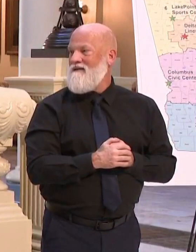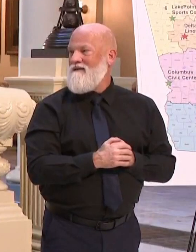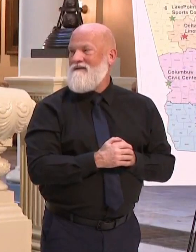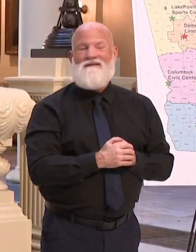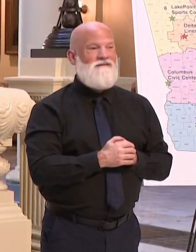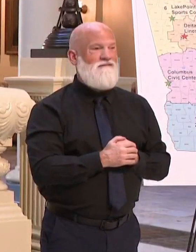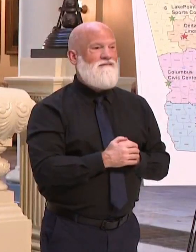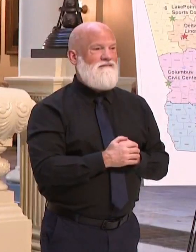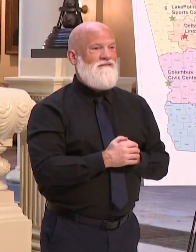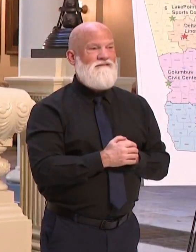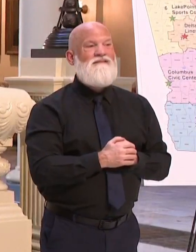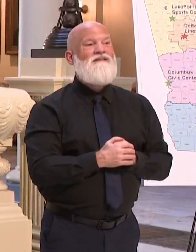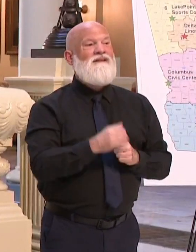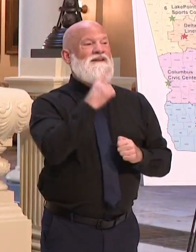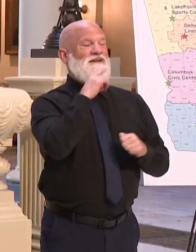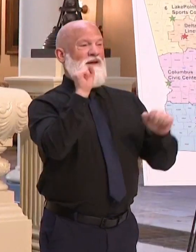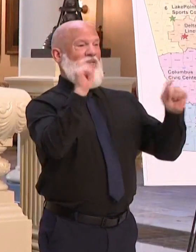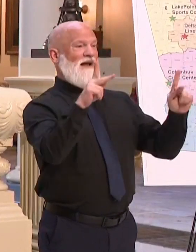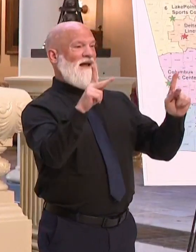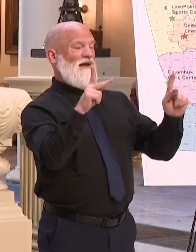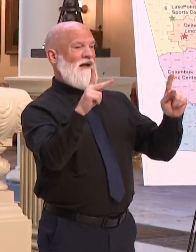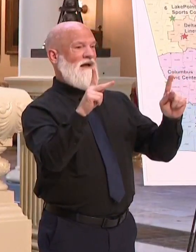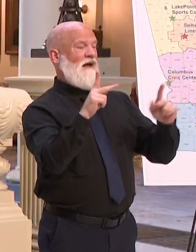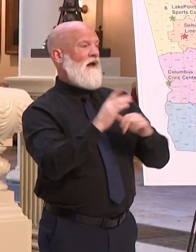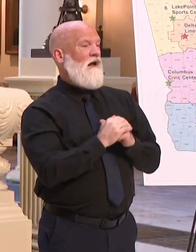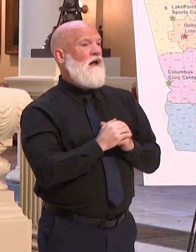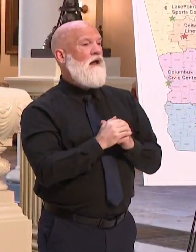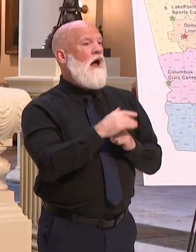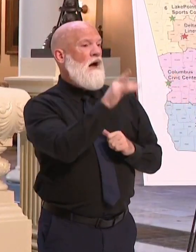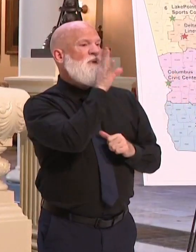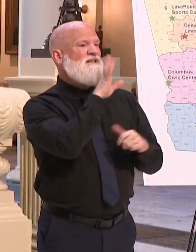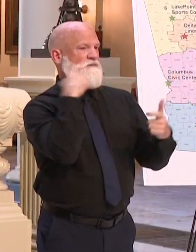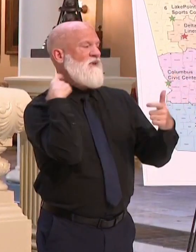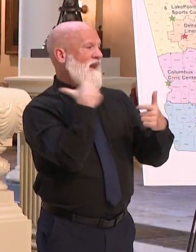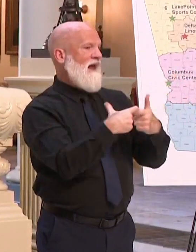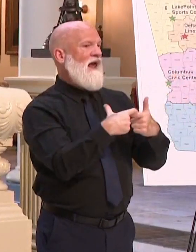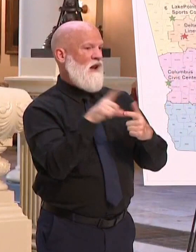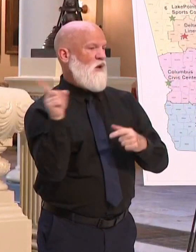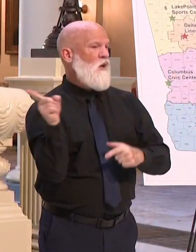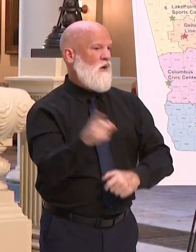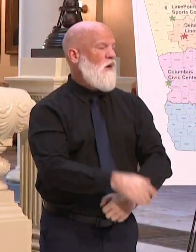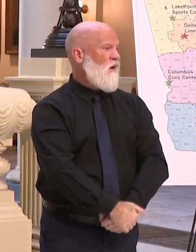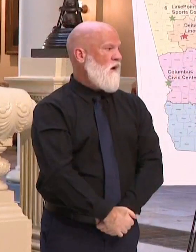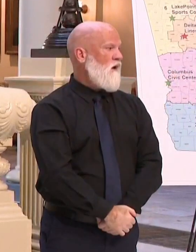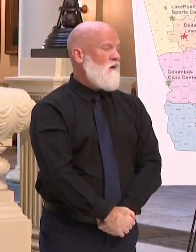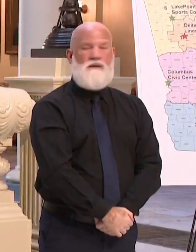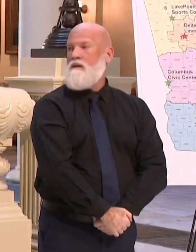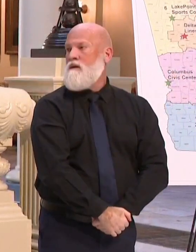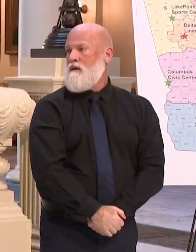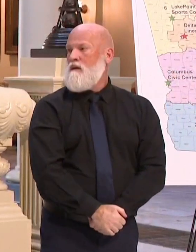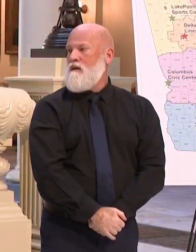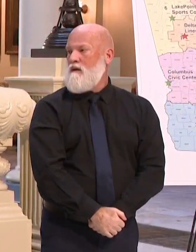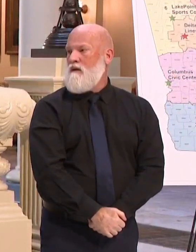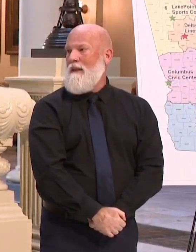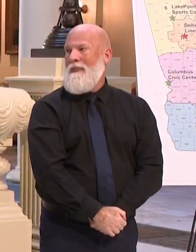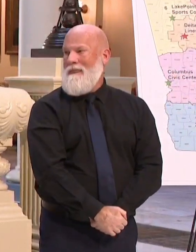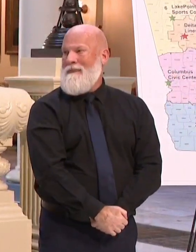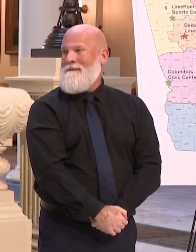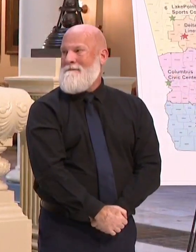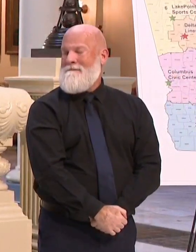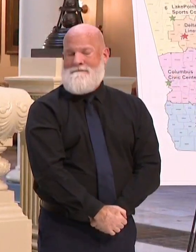Mira, el mensaje que hemos mandado es bien claro, que estamos tratando de que la comunidad